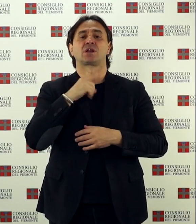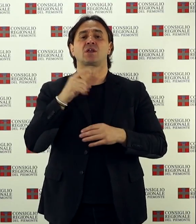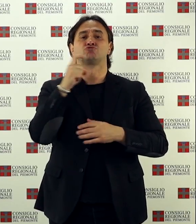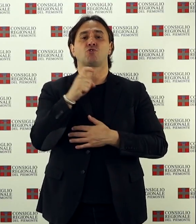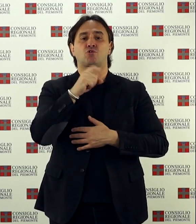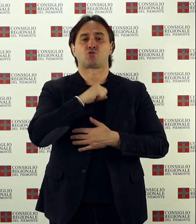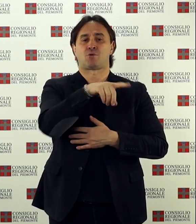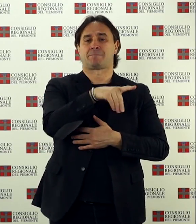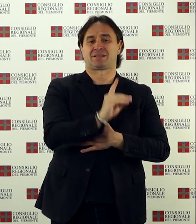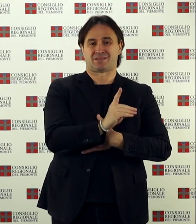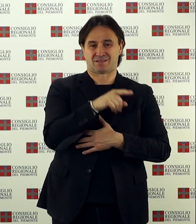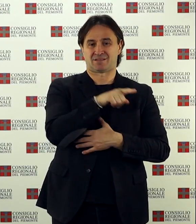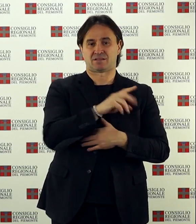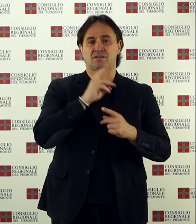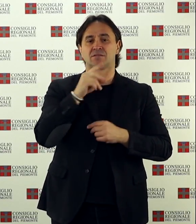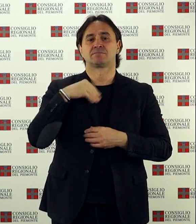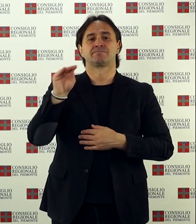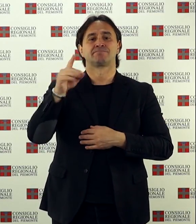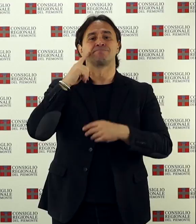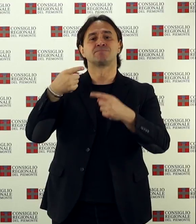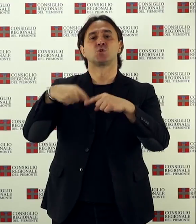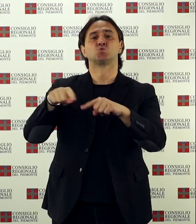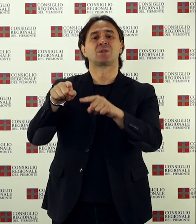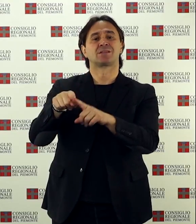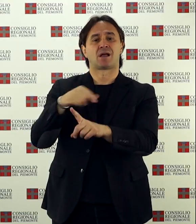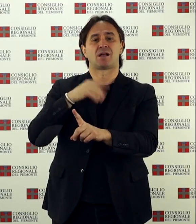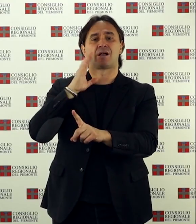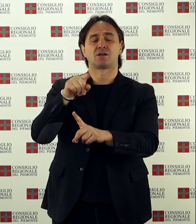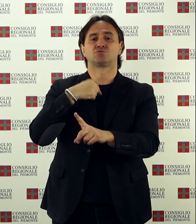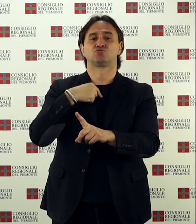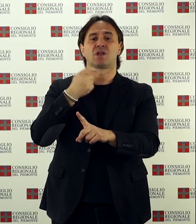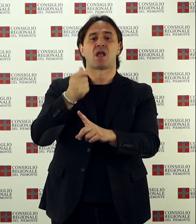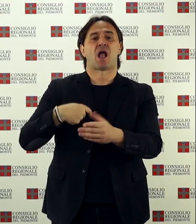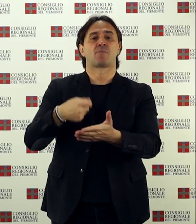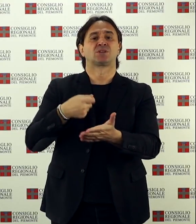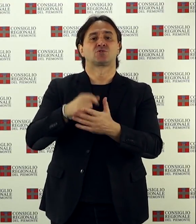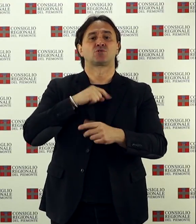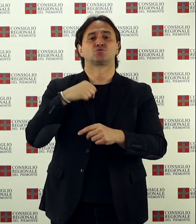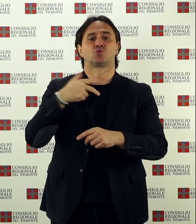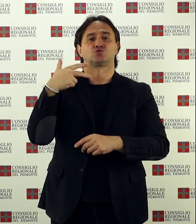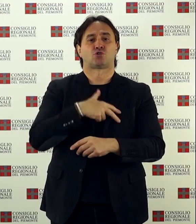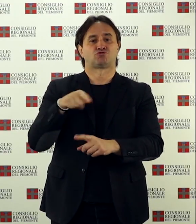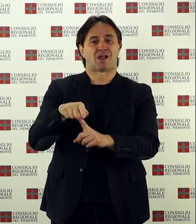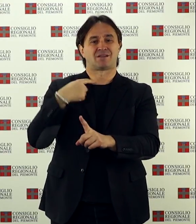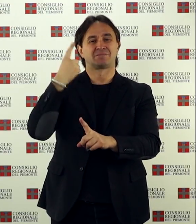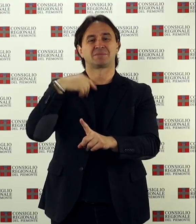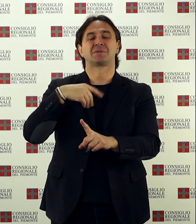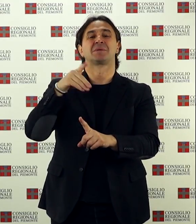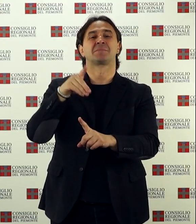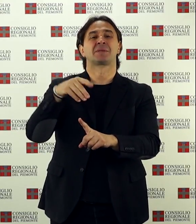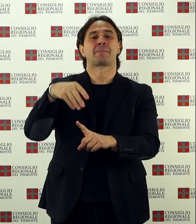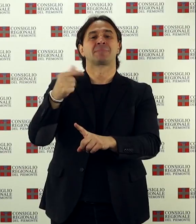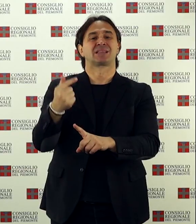Partito Democratico che chiede alla Giunta di attivare gli ammortizzatori sociali a salvaguardia dei lavoratori coinvolti nel fallimento della